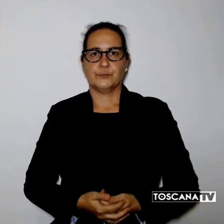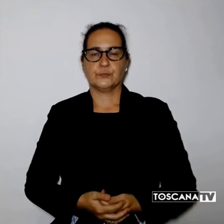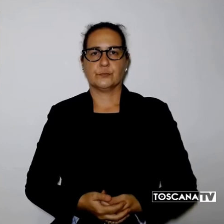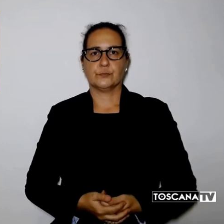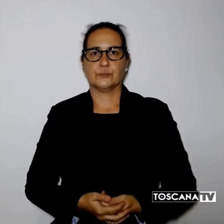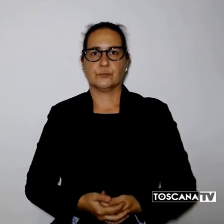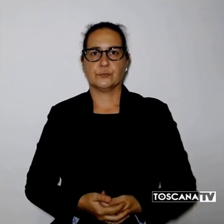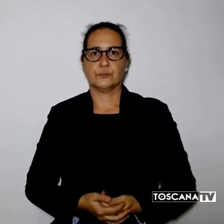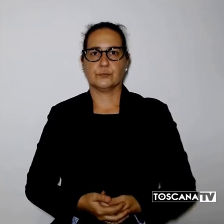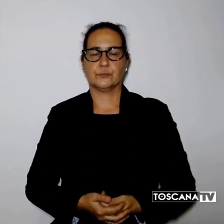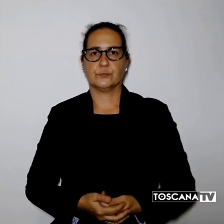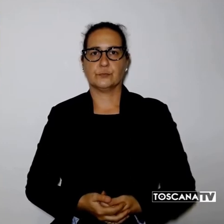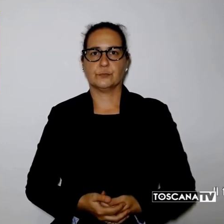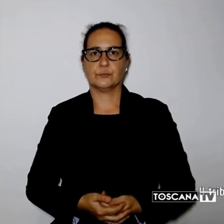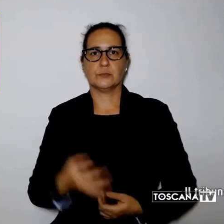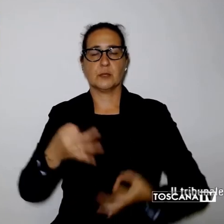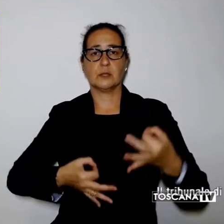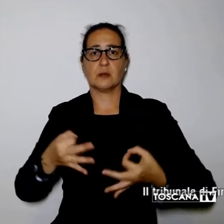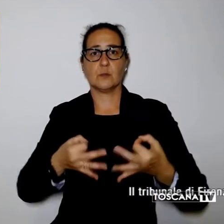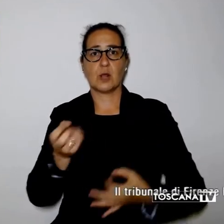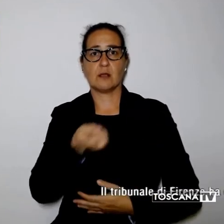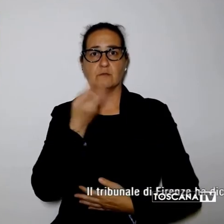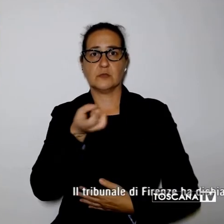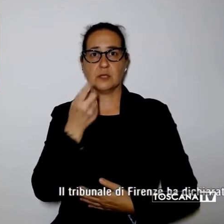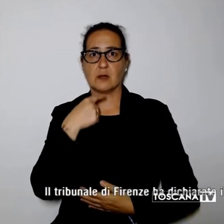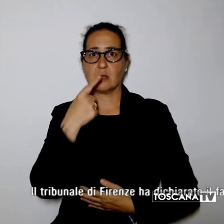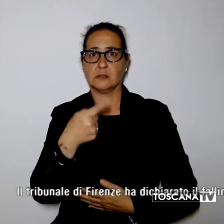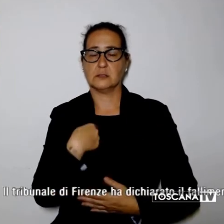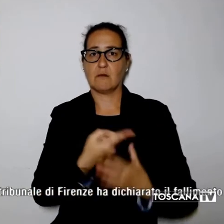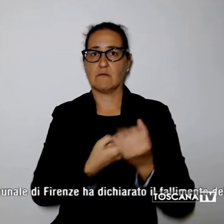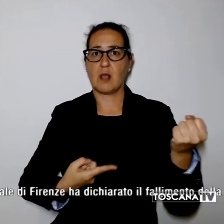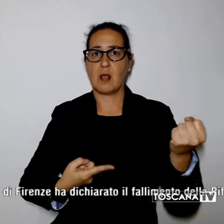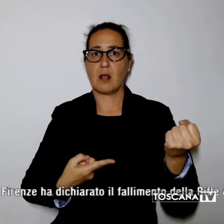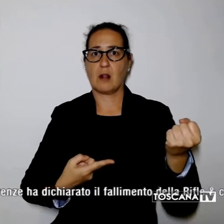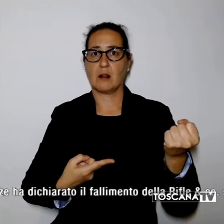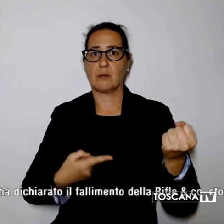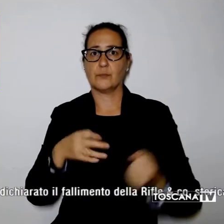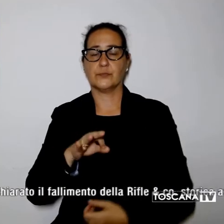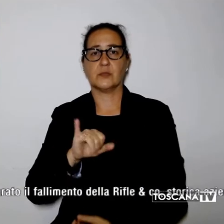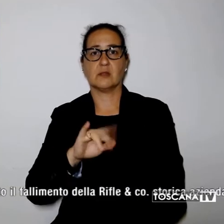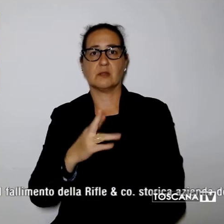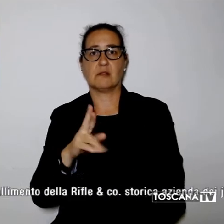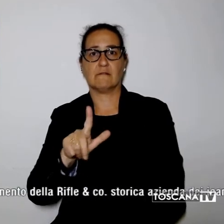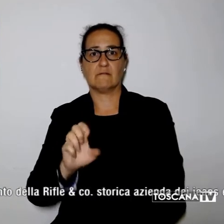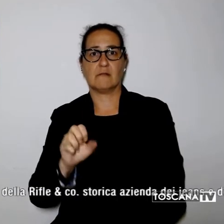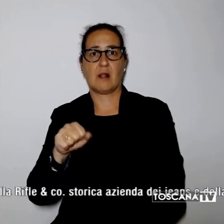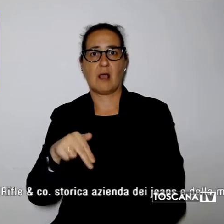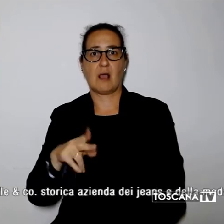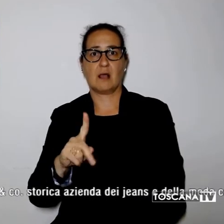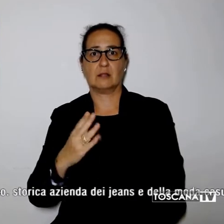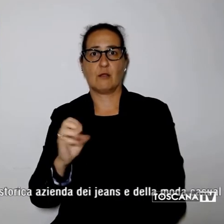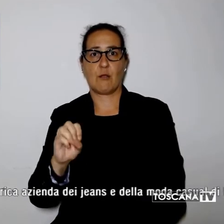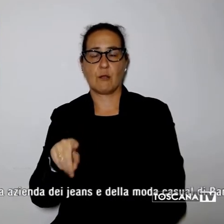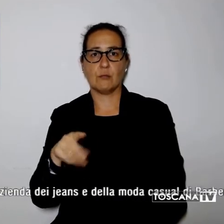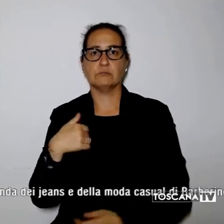Il Tribunale di Firenze ha dichiarato il fallimento della Rifle & Co. Storica azienda